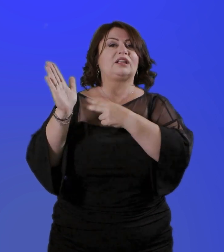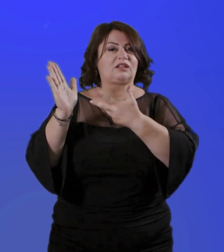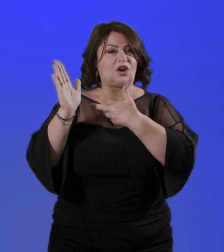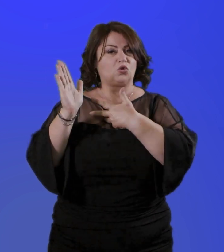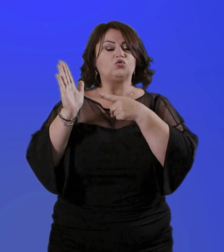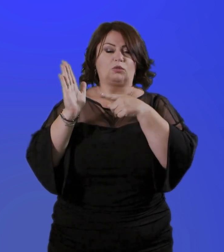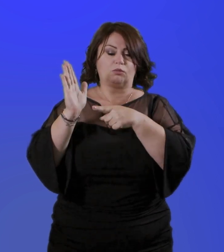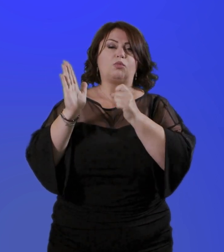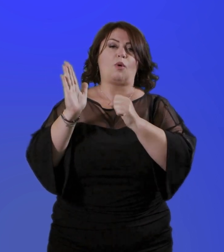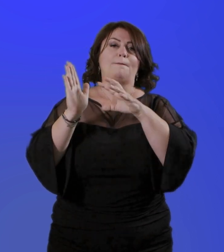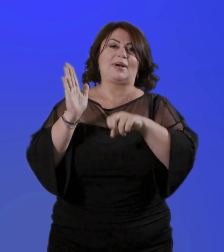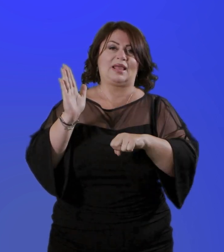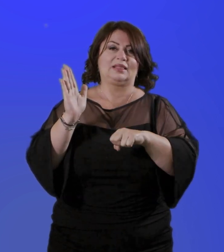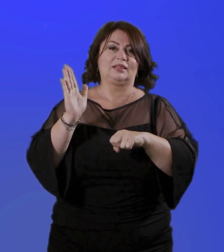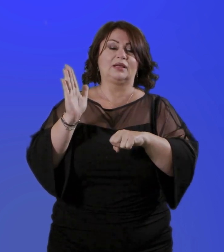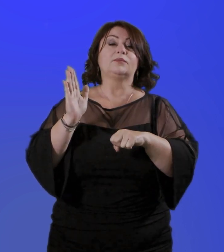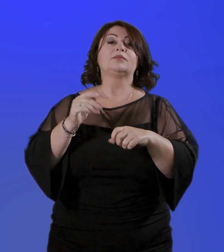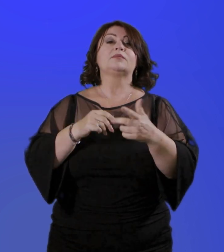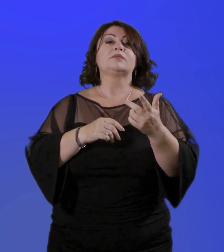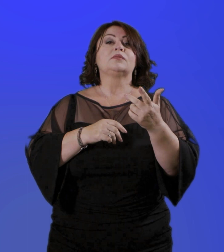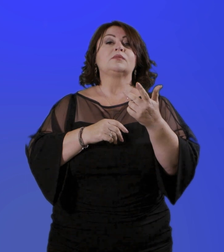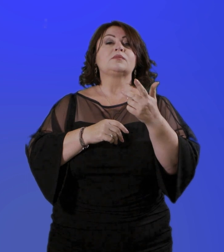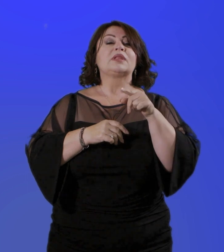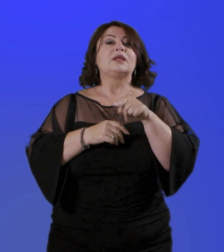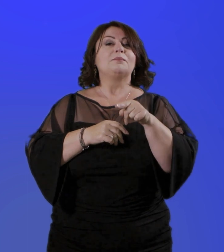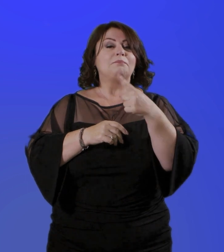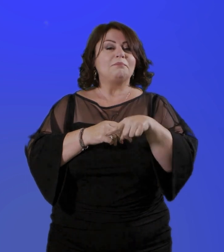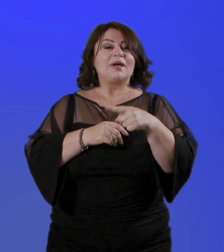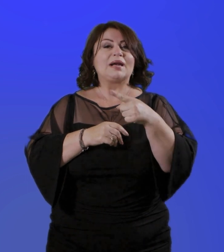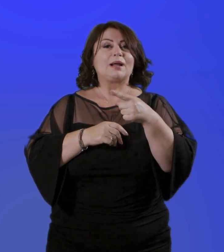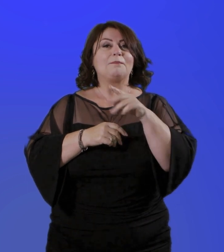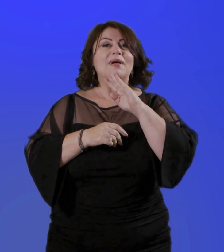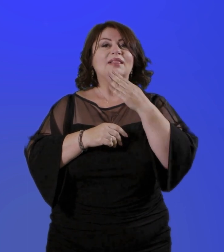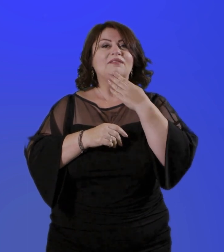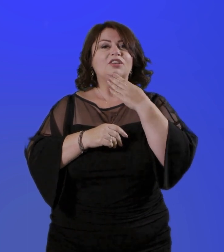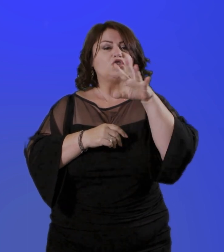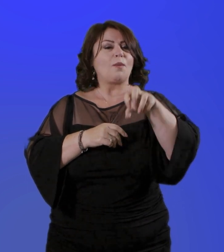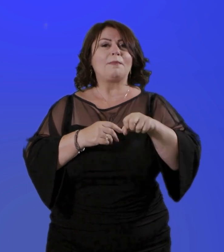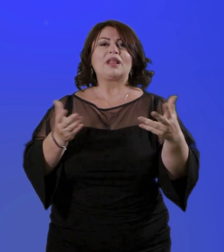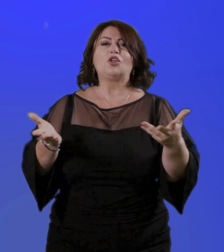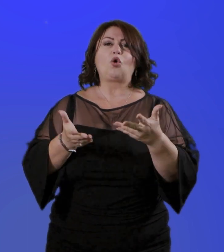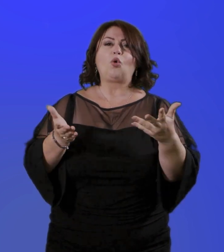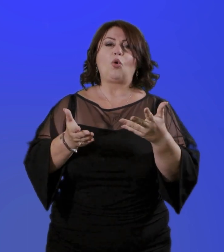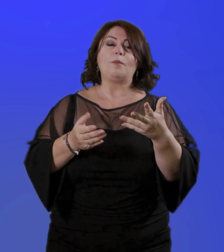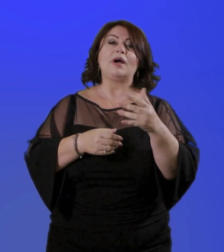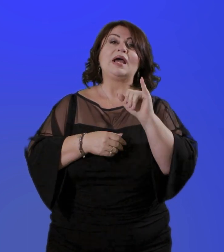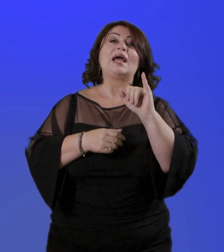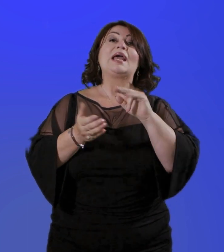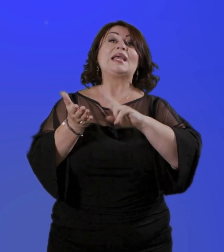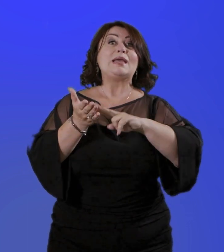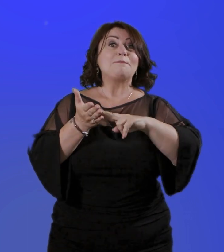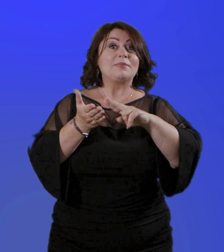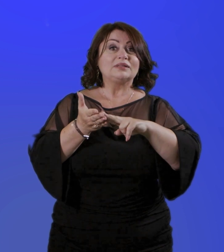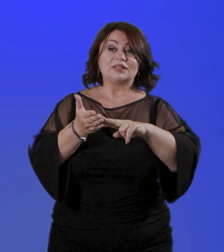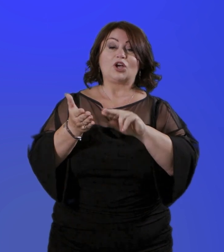Domanda Per ottenere il beneficio è necessario presentare una domanda all'IMSS insieme